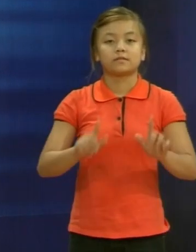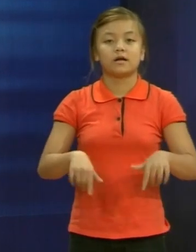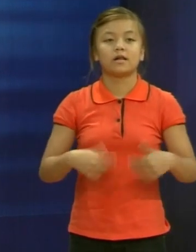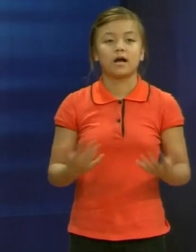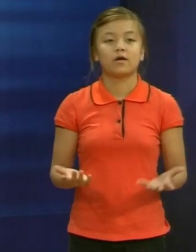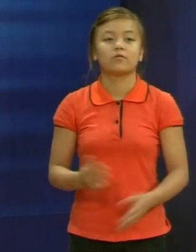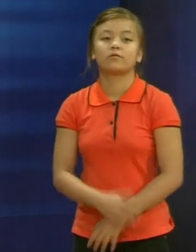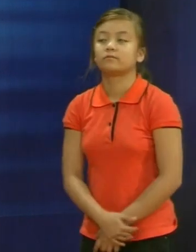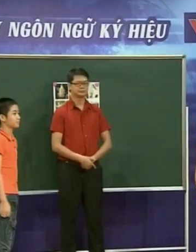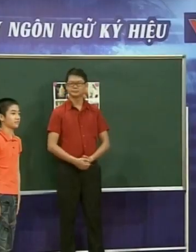Người em là người như thế nào